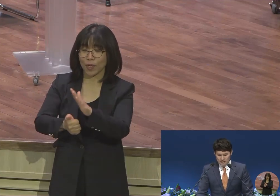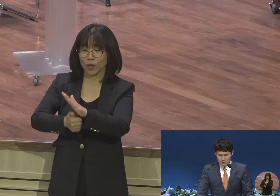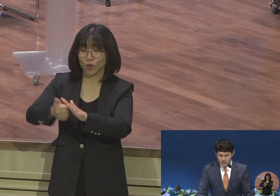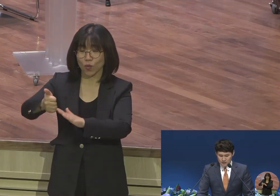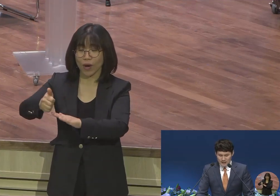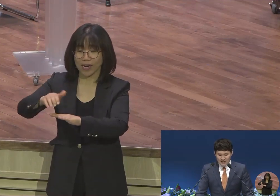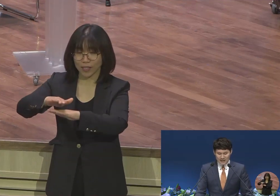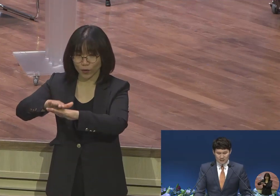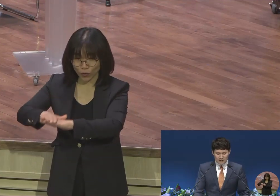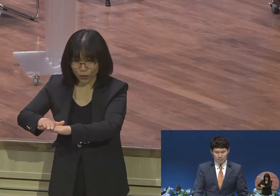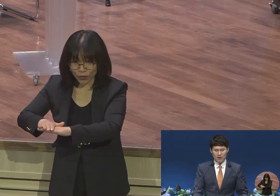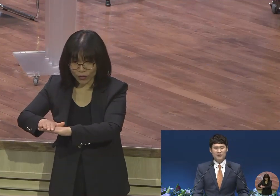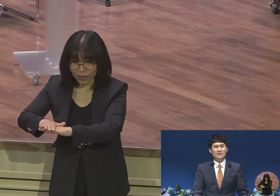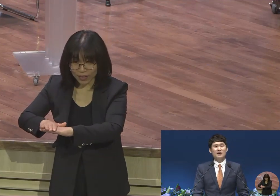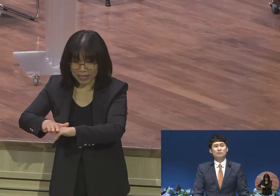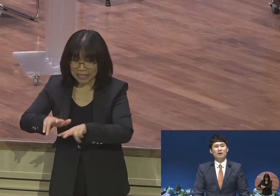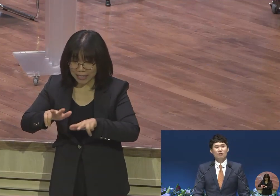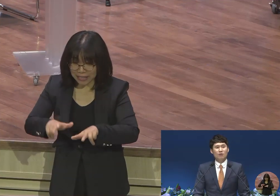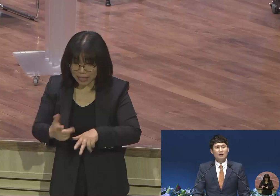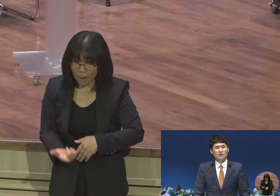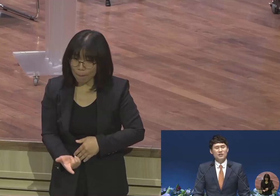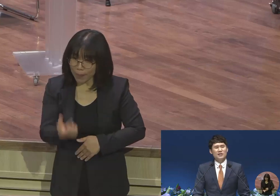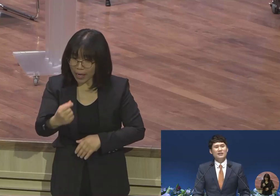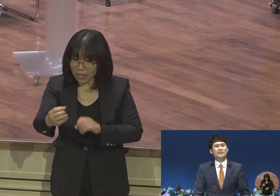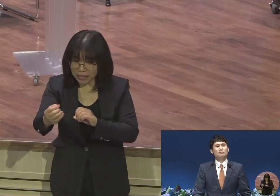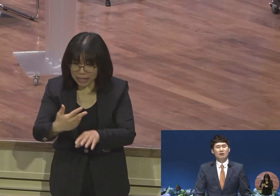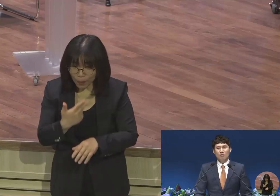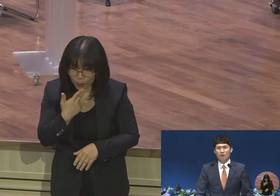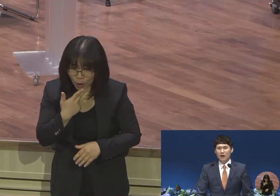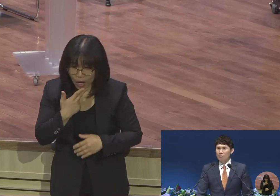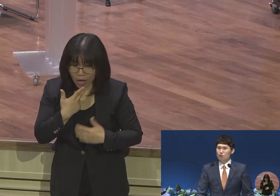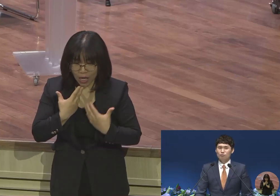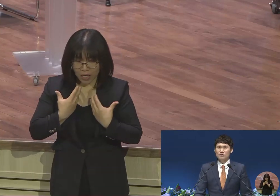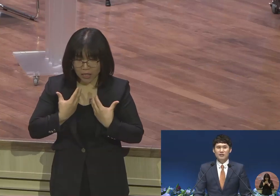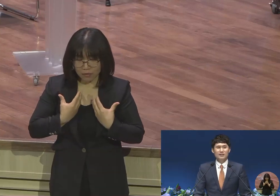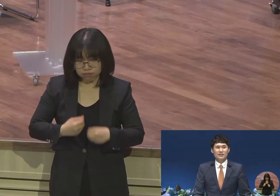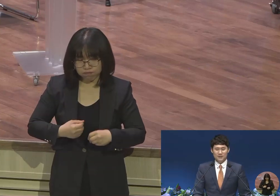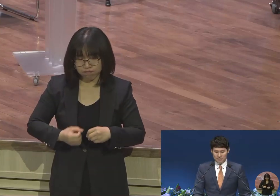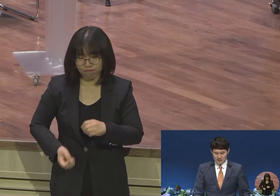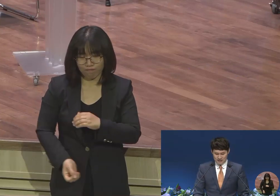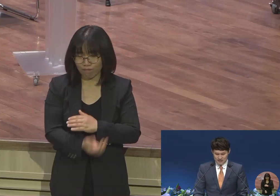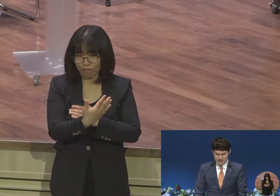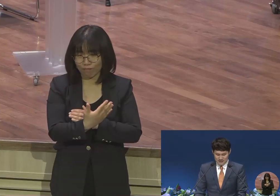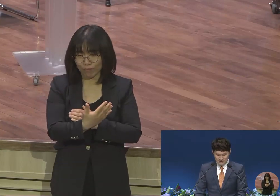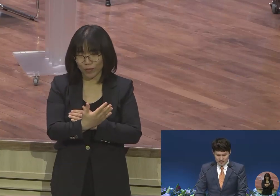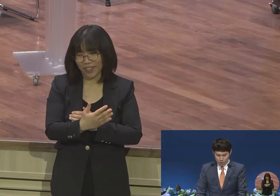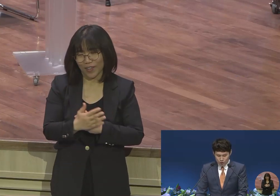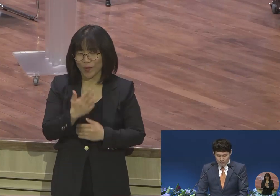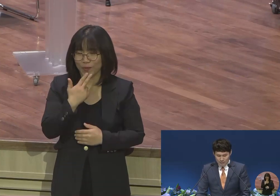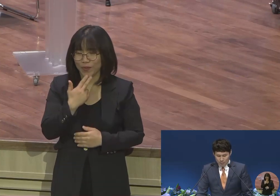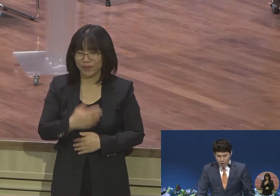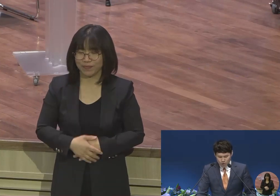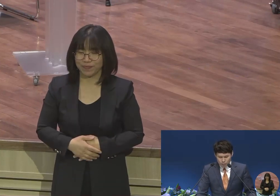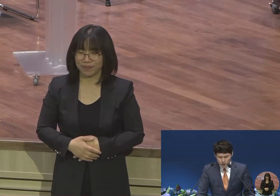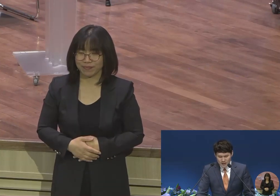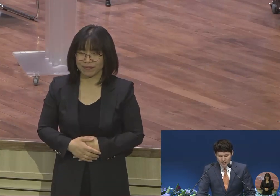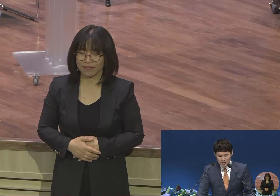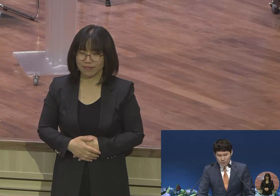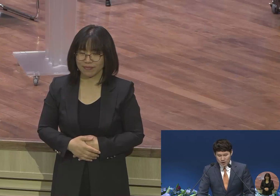당장 응답과 역사가 없다고 쉽게 낙심하고 함부로 불신앙하지 않습니다 오늘 이 밤에 모든 불신앙과 염려,